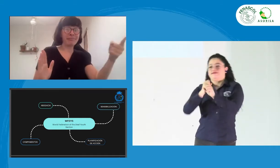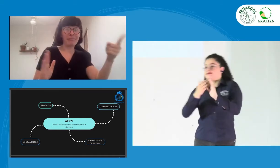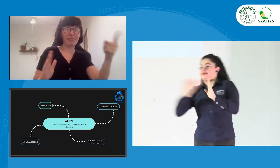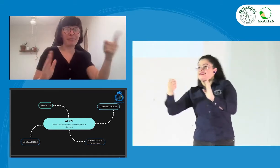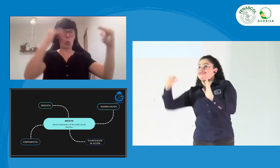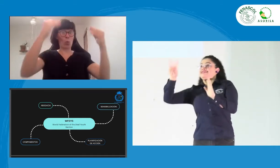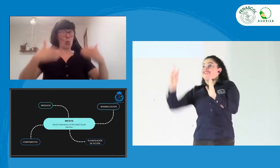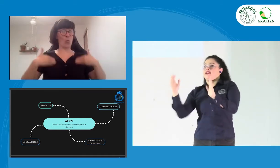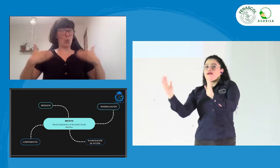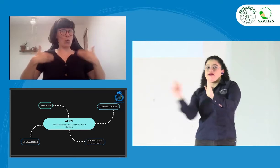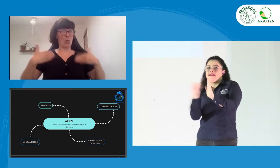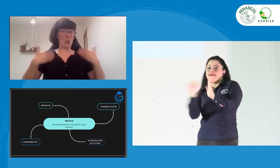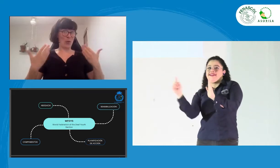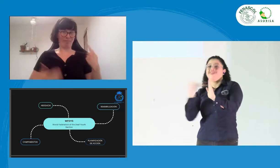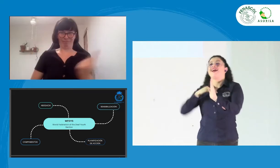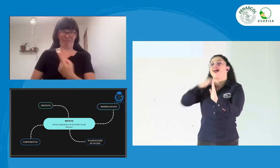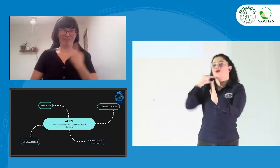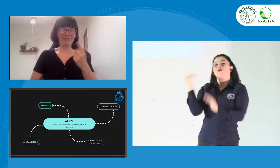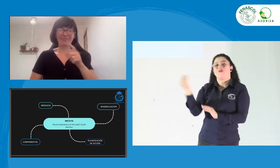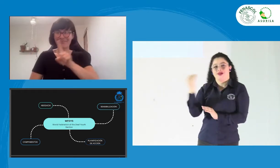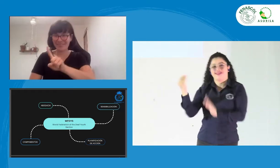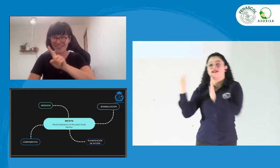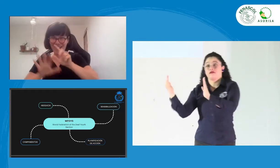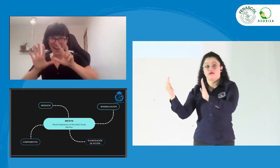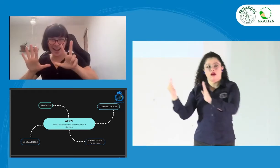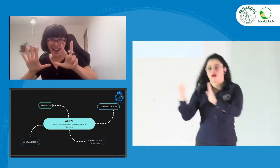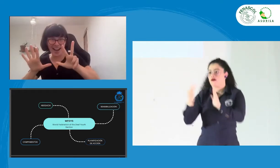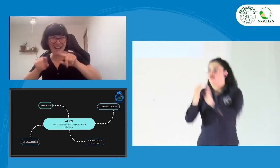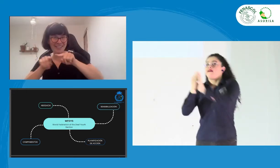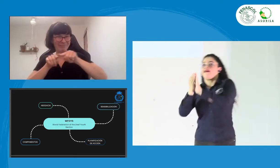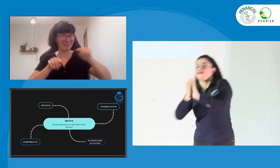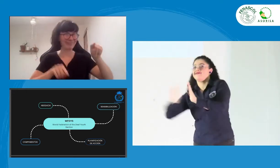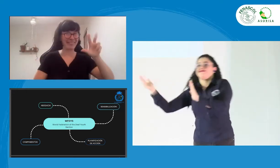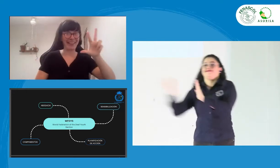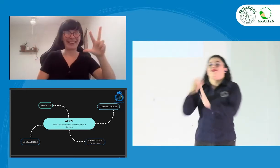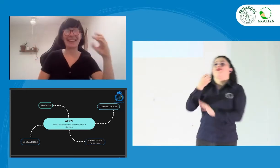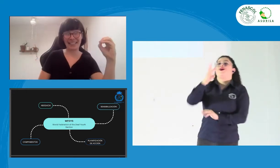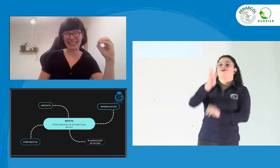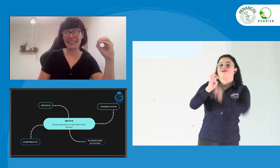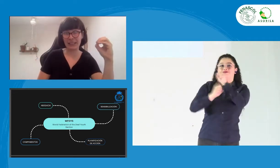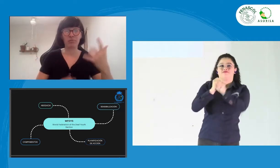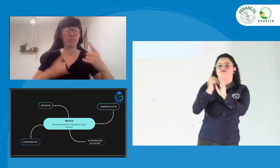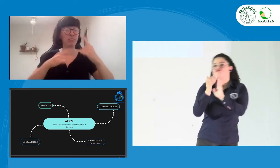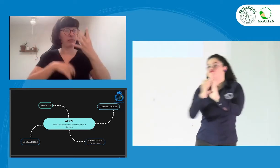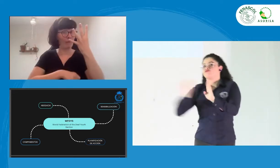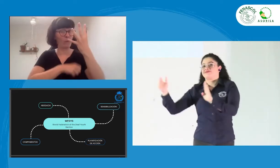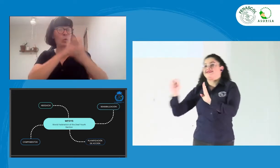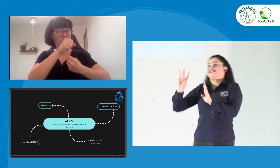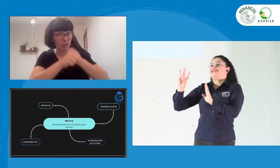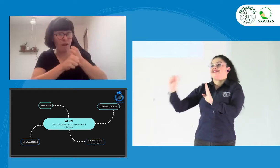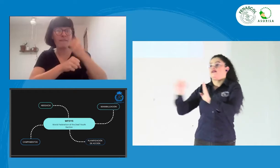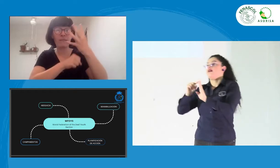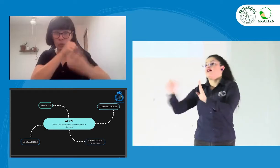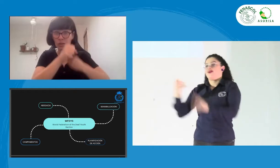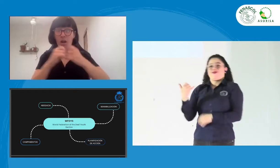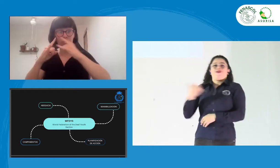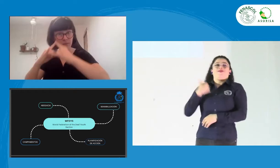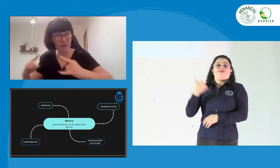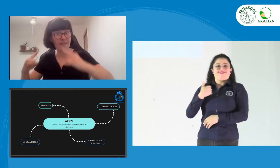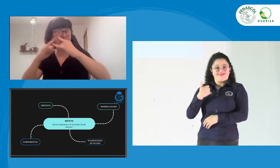15, 17 años. Y pues que obviamente a nosotros nos gustan mucho en los que se pueden tener esta clase